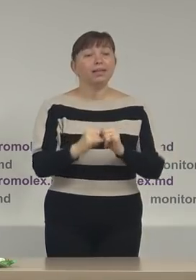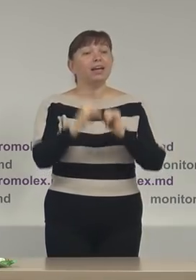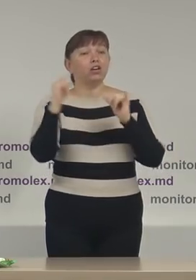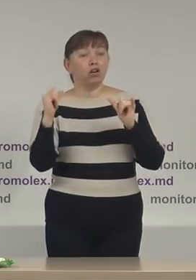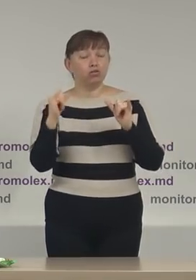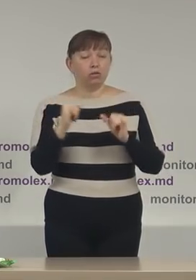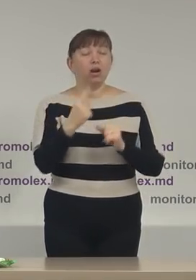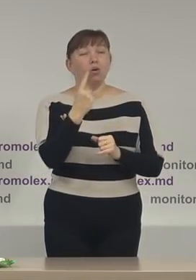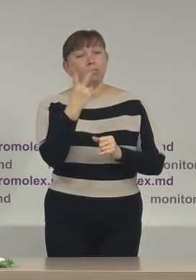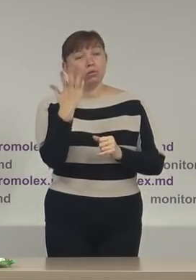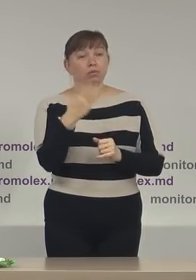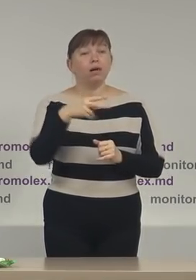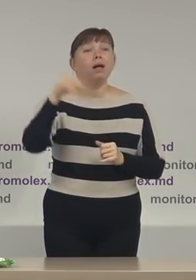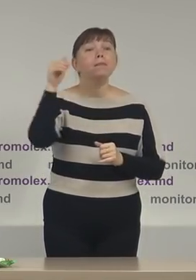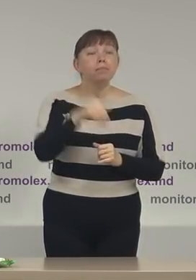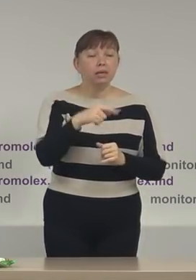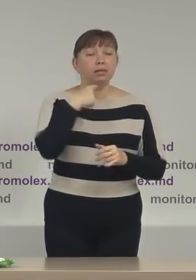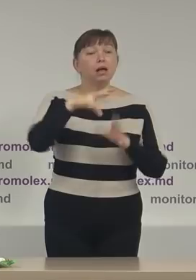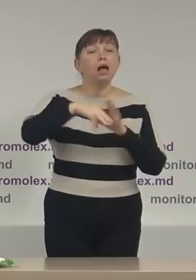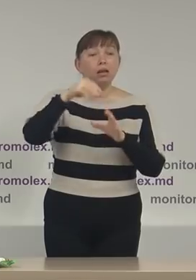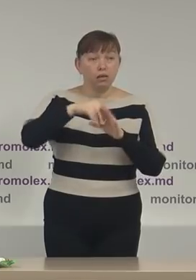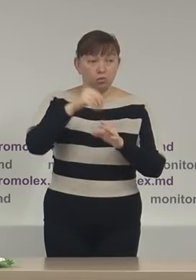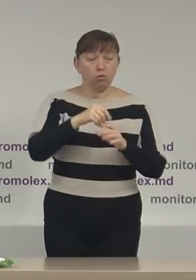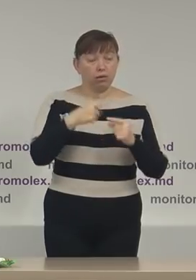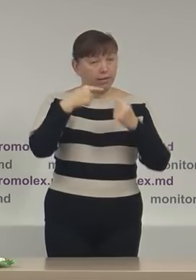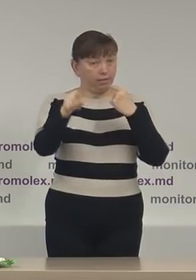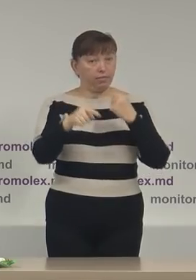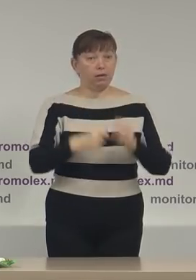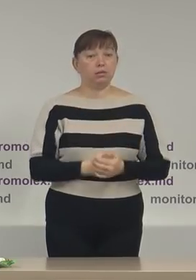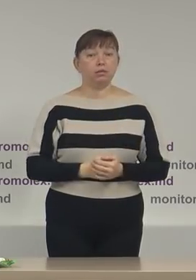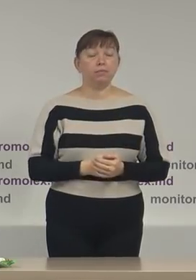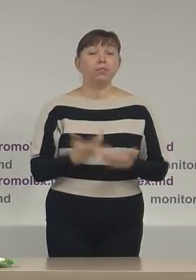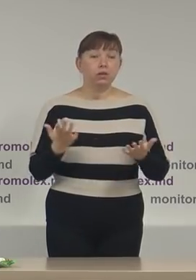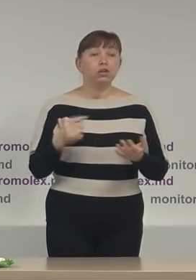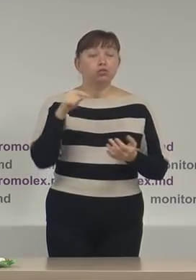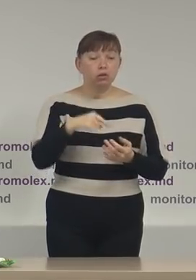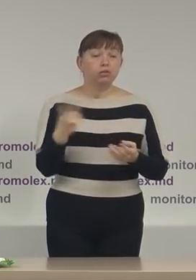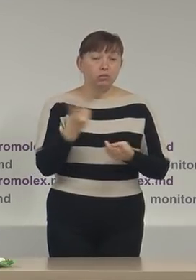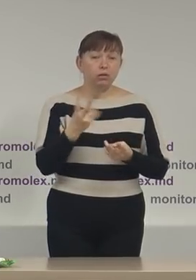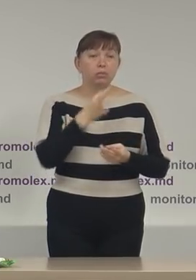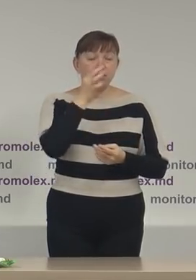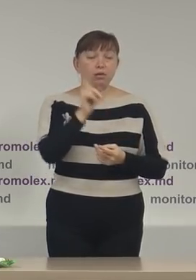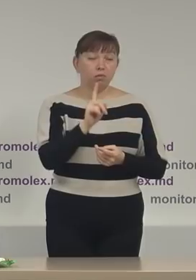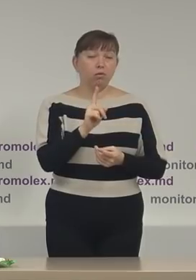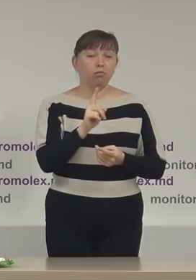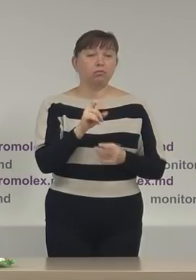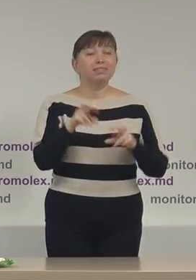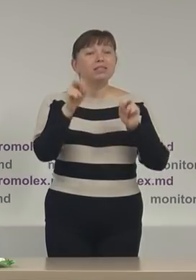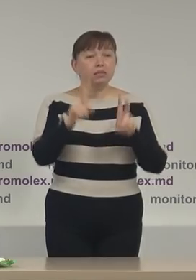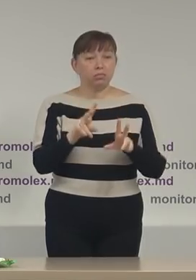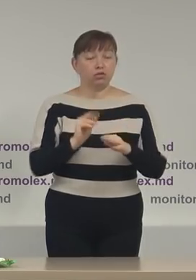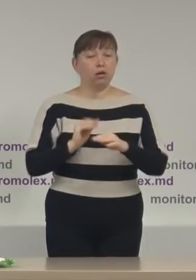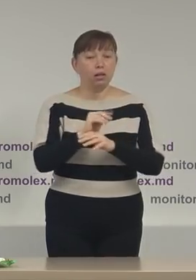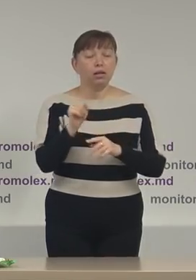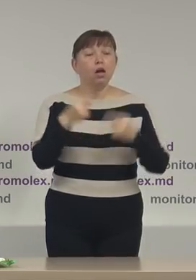cu câteva mii de alegători care au votat la locul aflării. Și aici vrem să facem o remarcă specială că